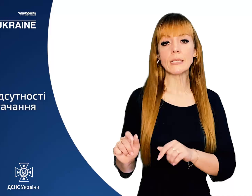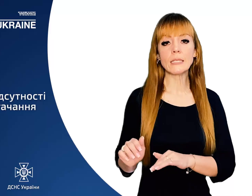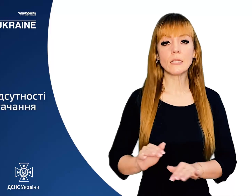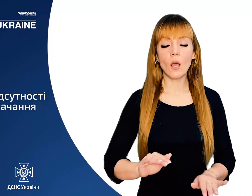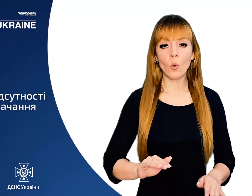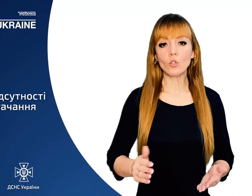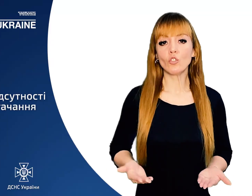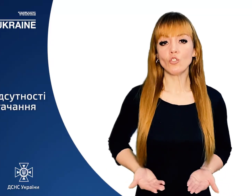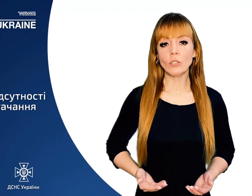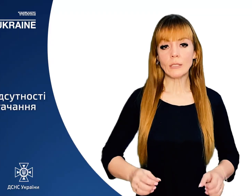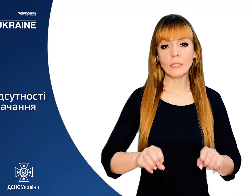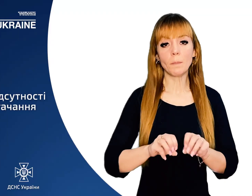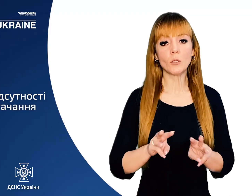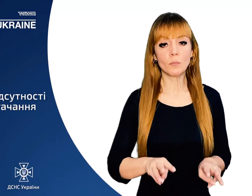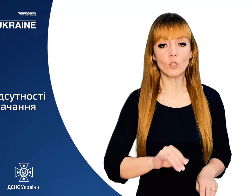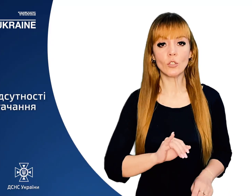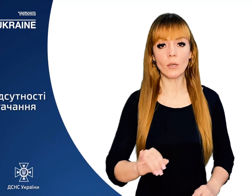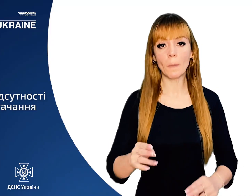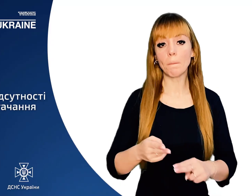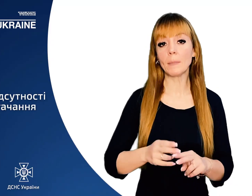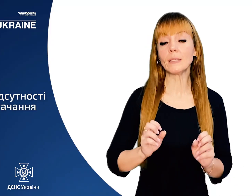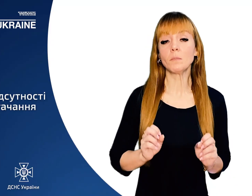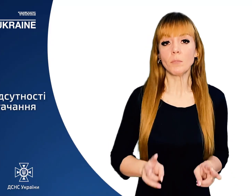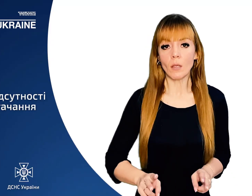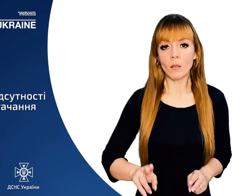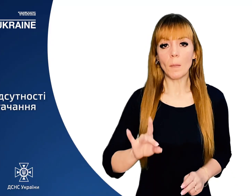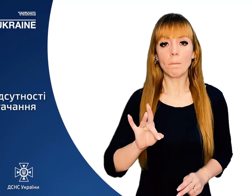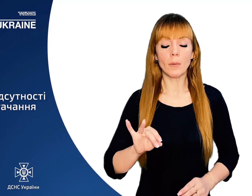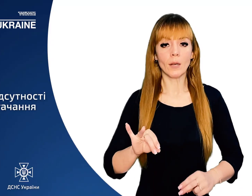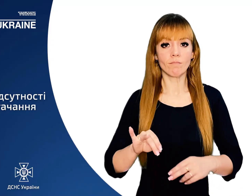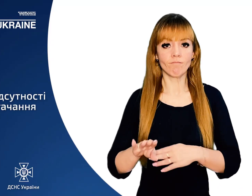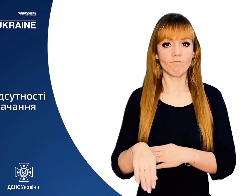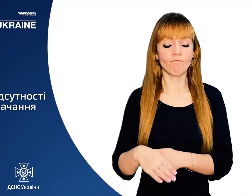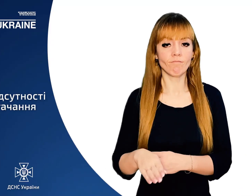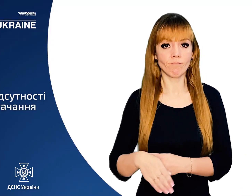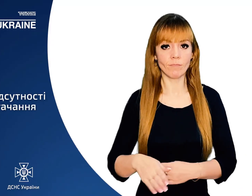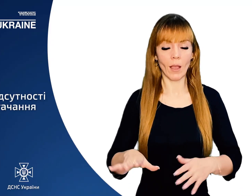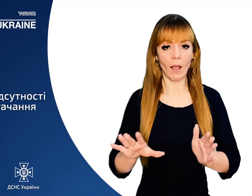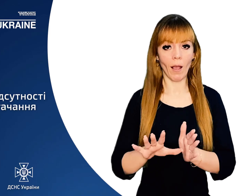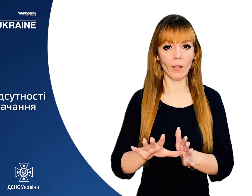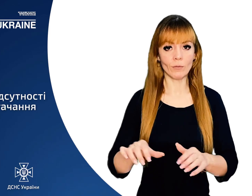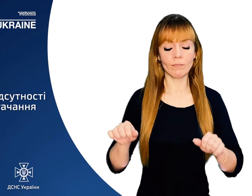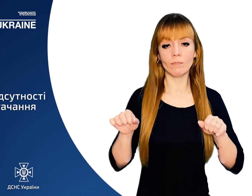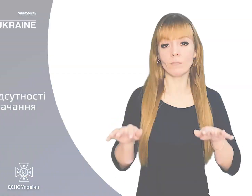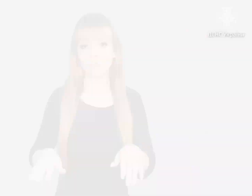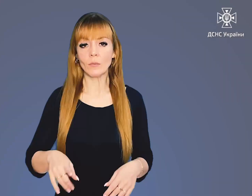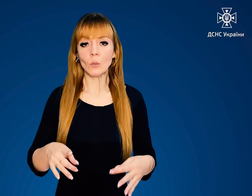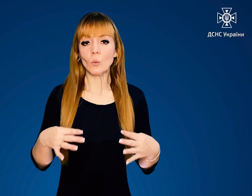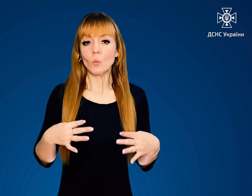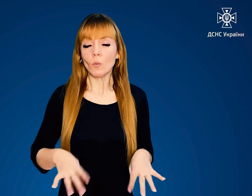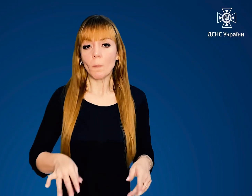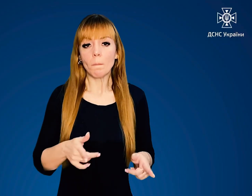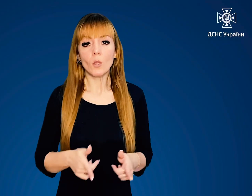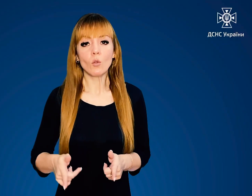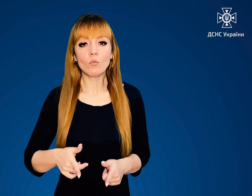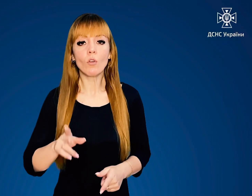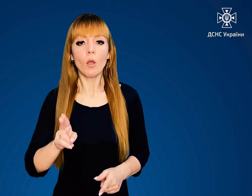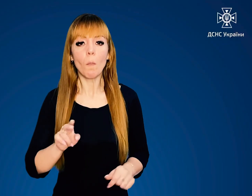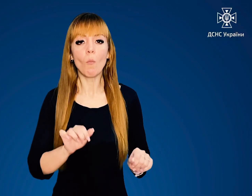Заходи життєзабезпечення та безпеки при відсутності електропостачання Заздалегідь підготуйтеся